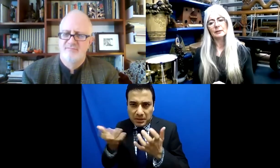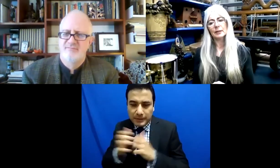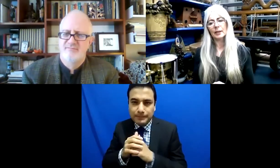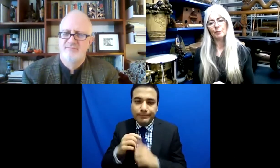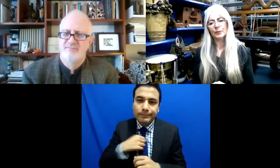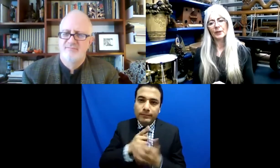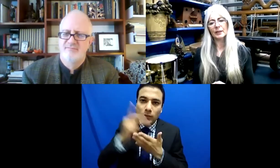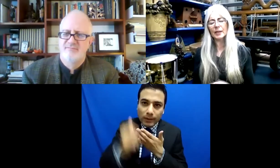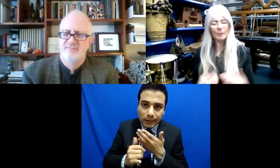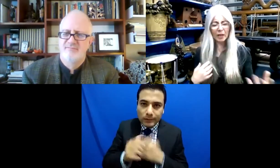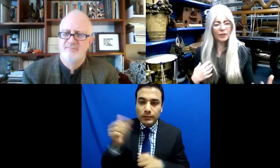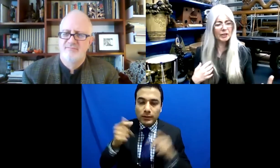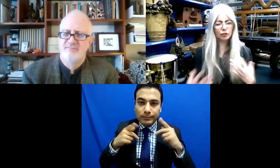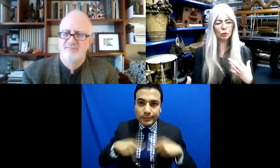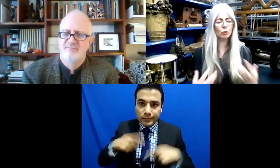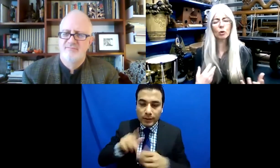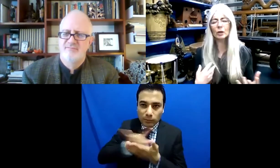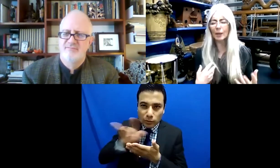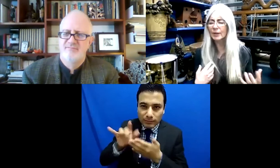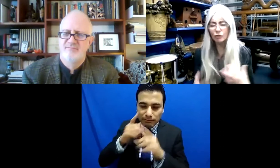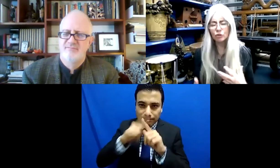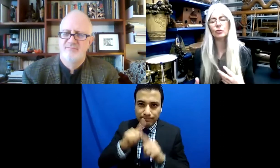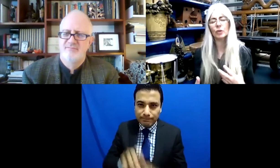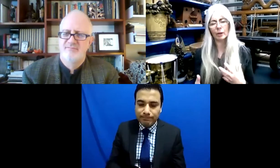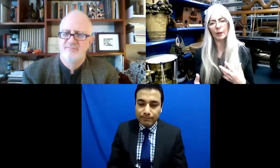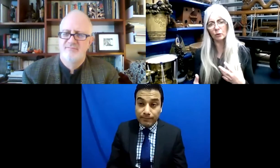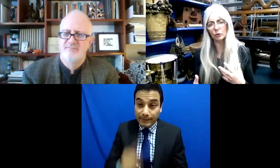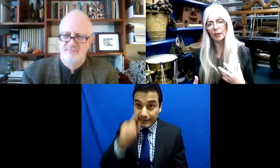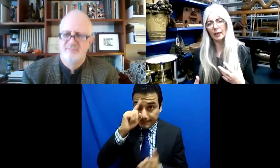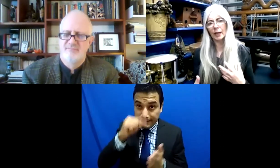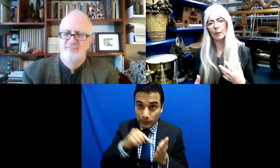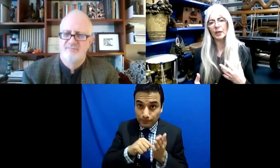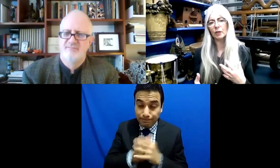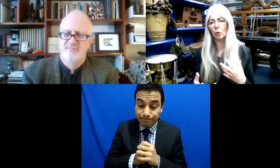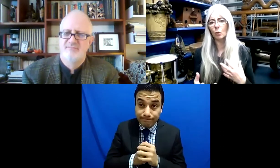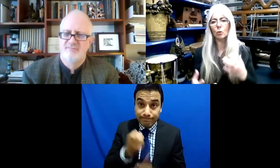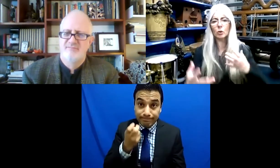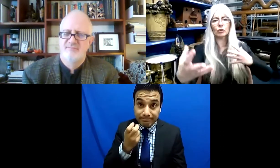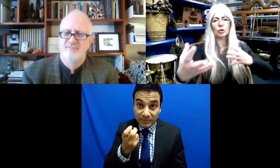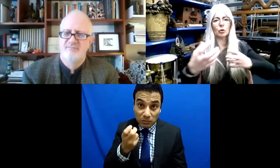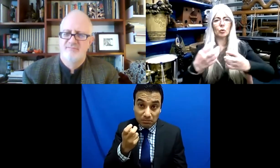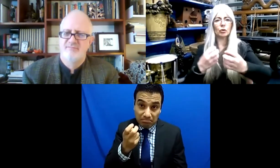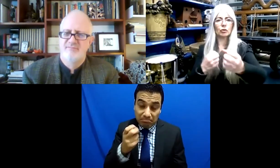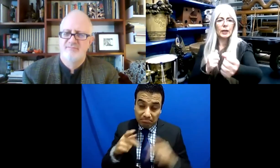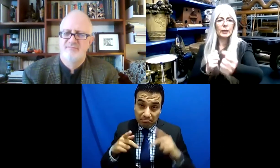Y creo que de eso van las colaboraciones.